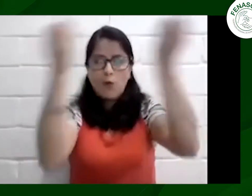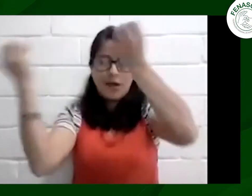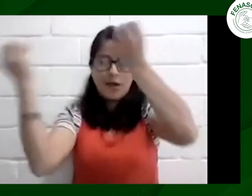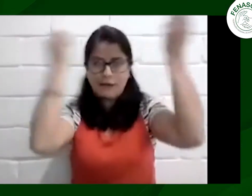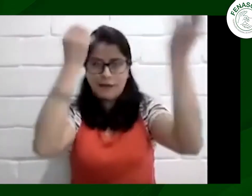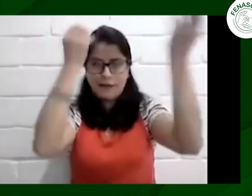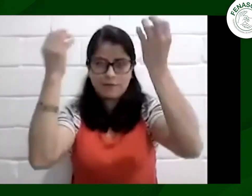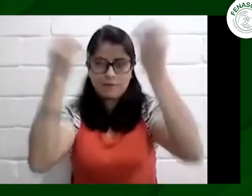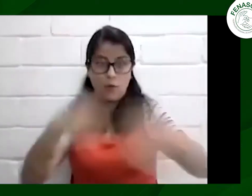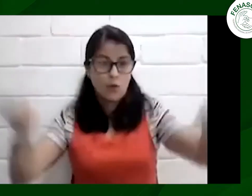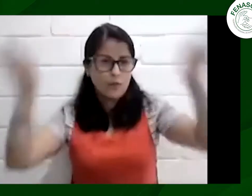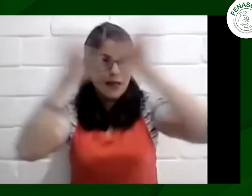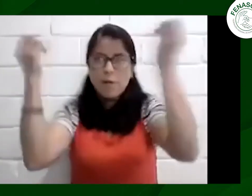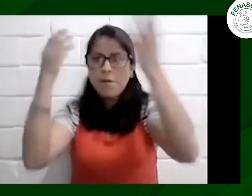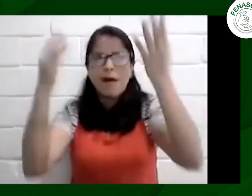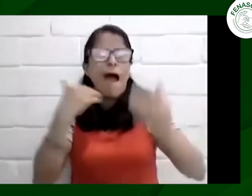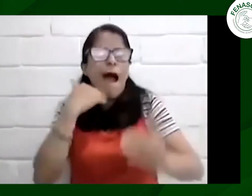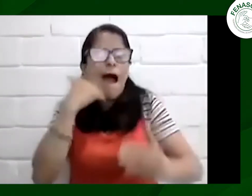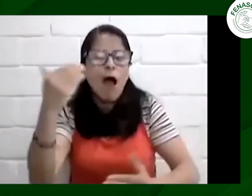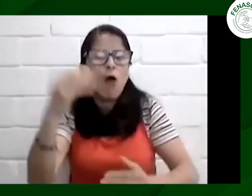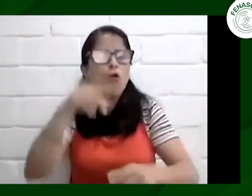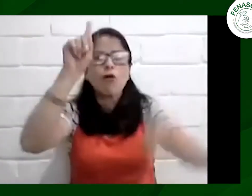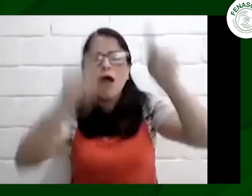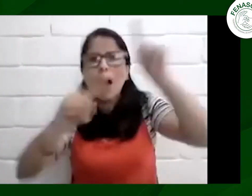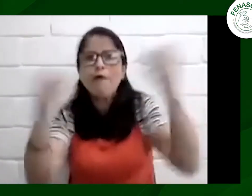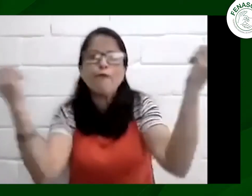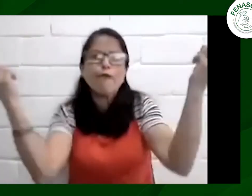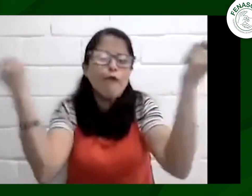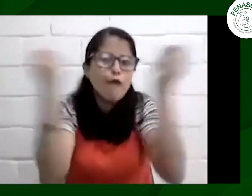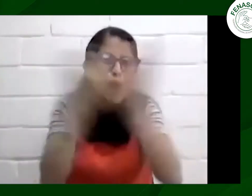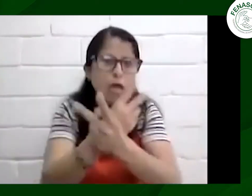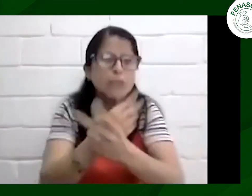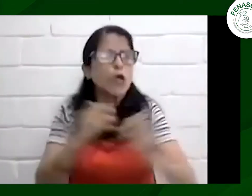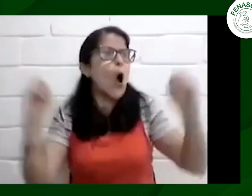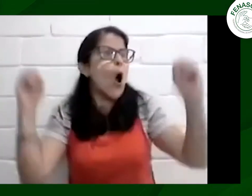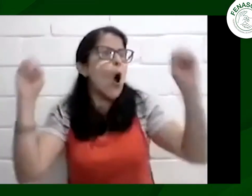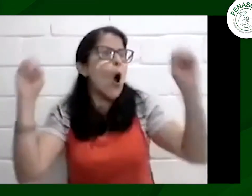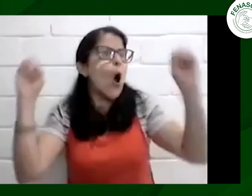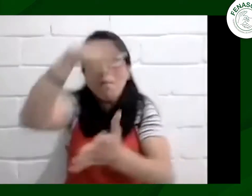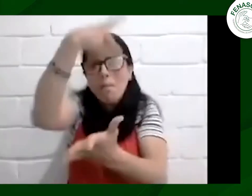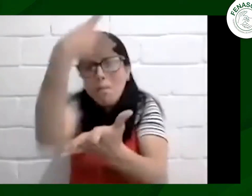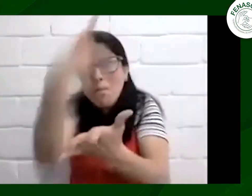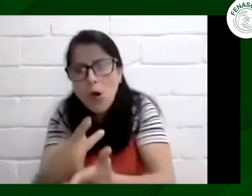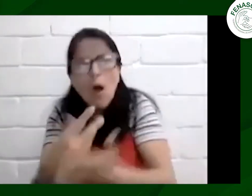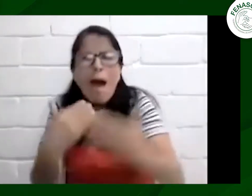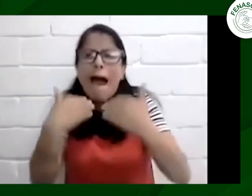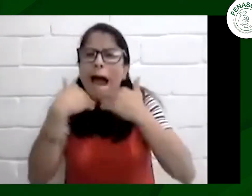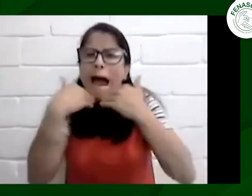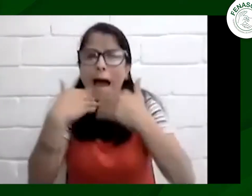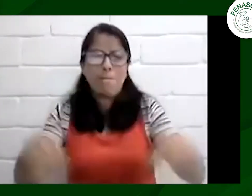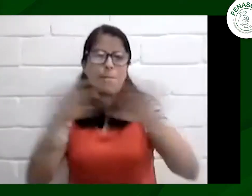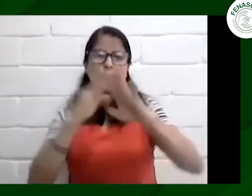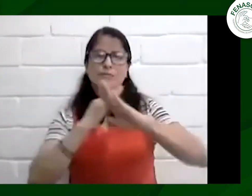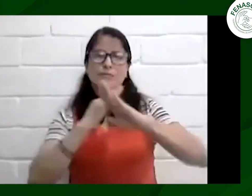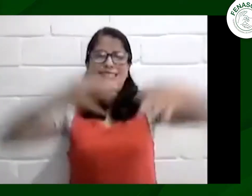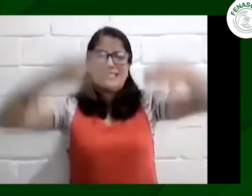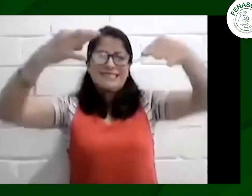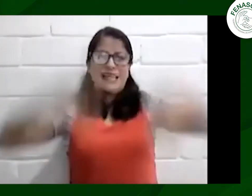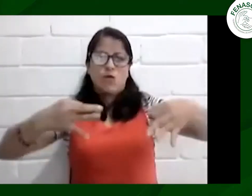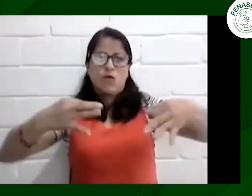agradecemos a la federación todo el apoyo que nos brindó porque desde fenascol se coordinó y se pagó el uso de la ambulancia de